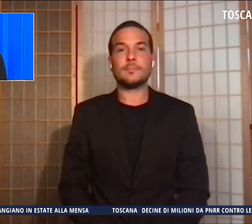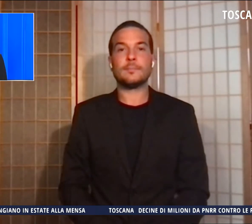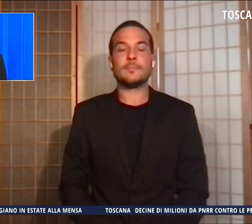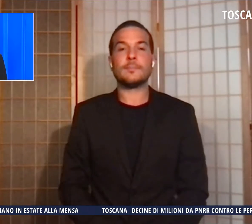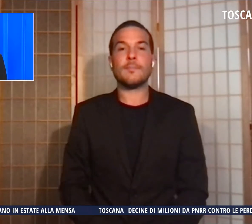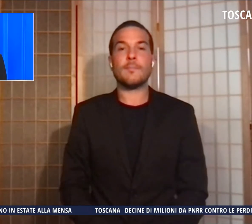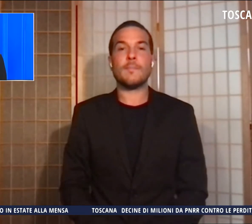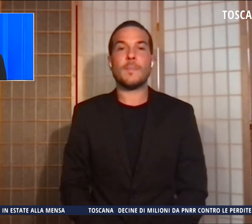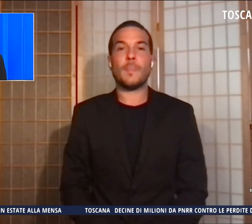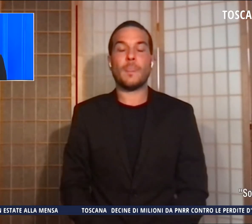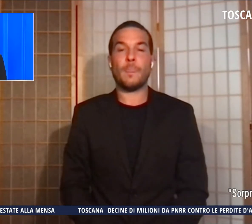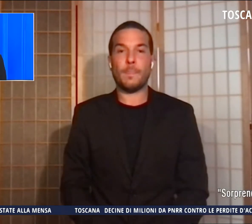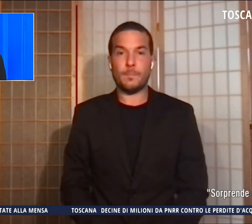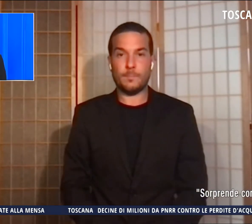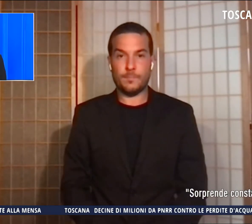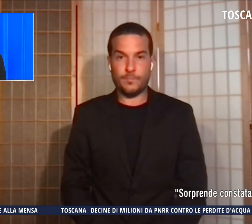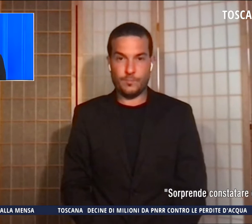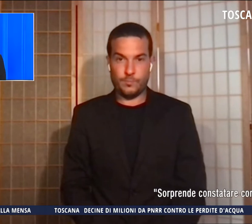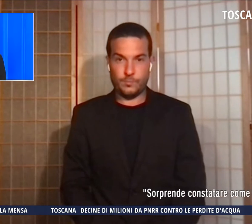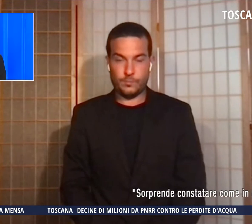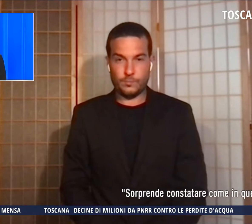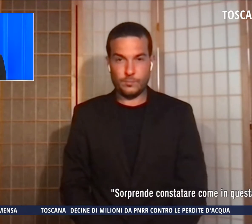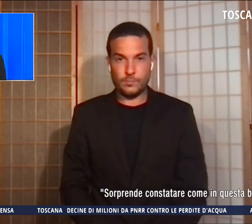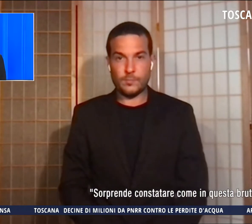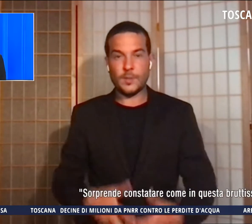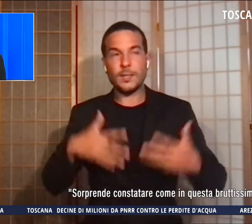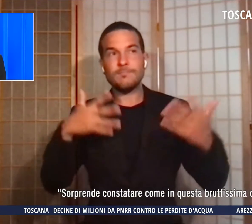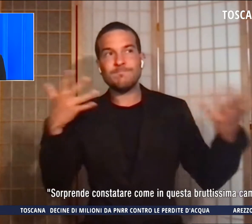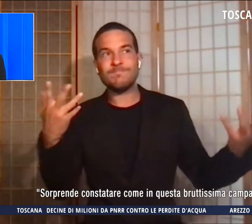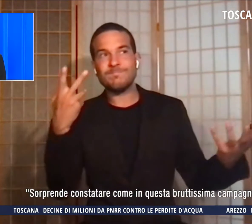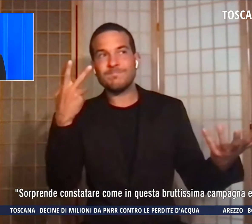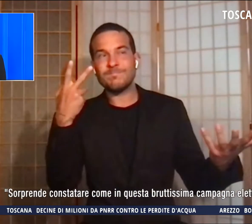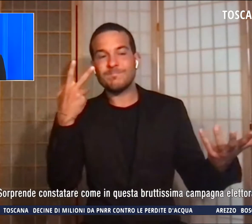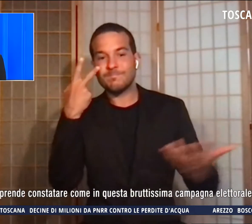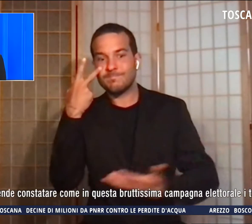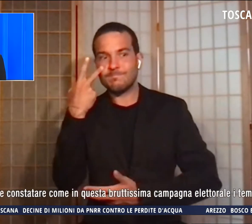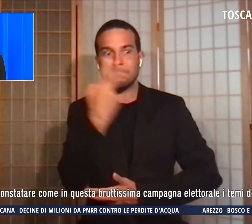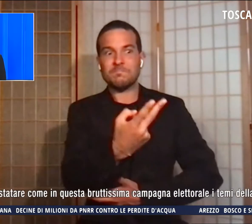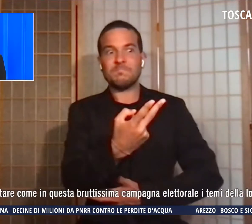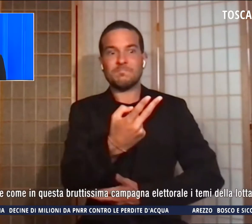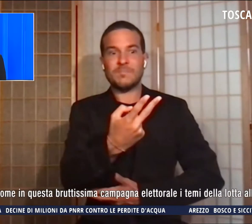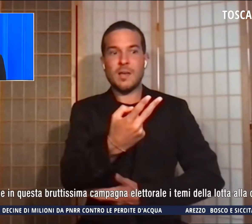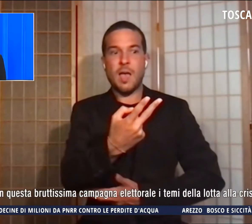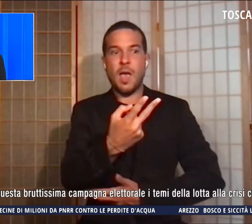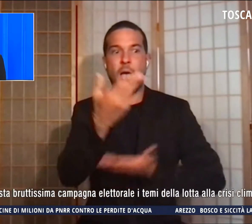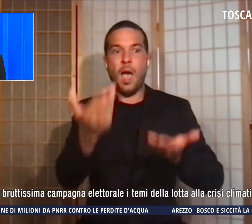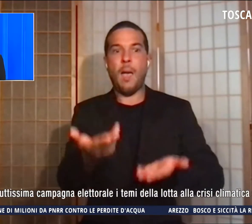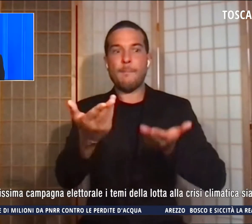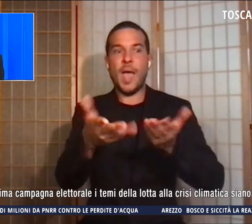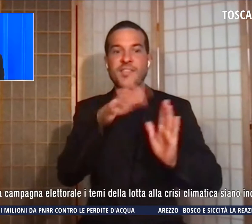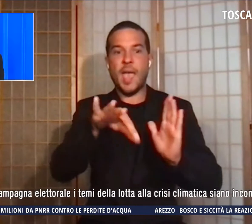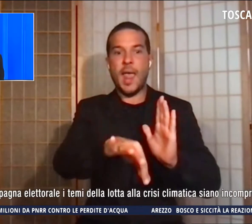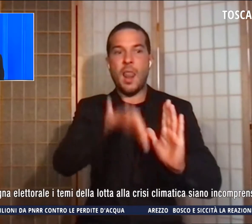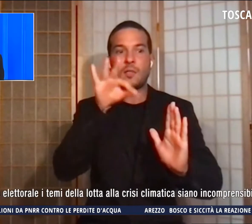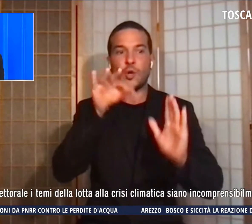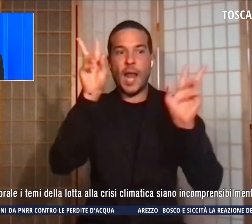Sorprende constatare come in questa bruttissima campagna elettorale i temi della lotta alla crisi climatica